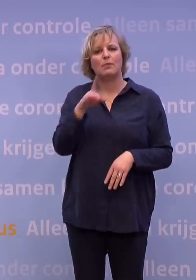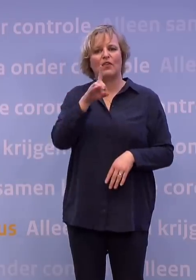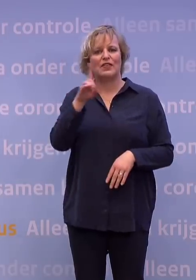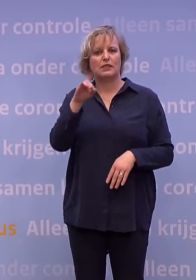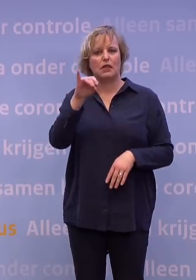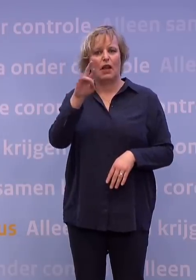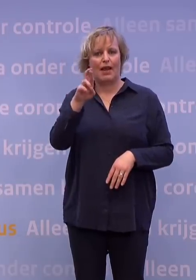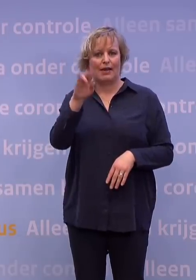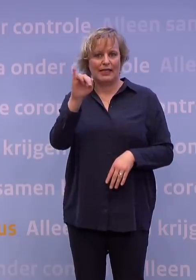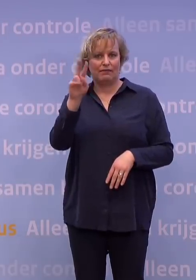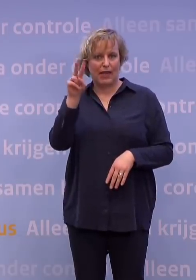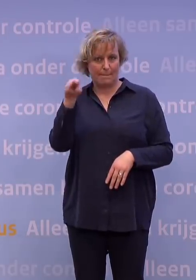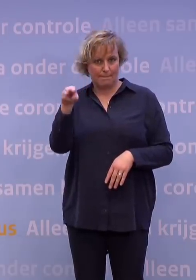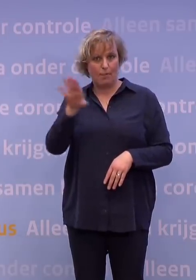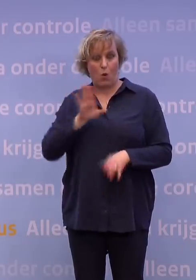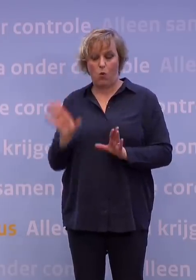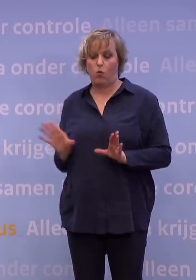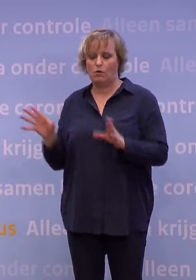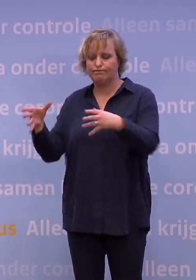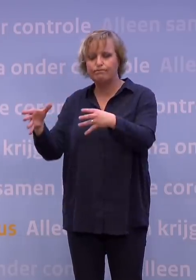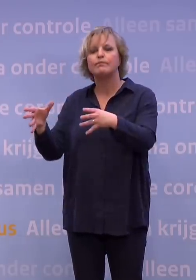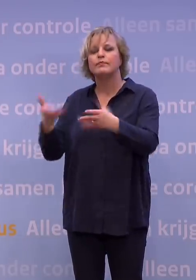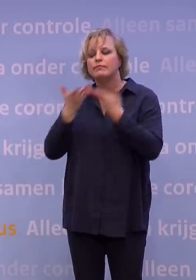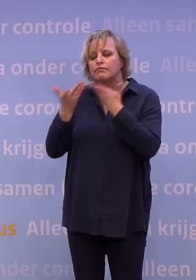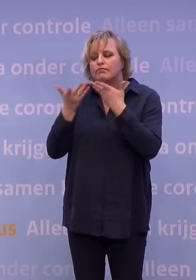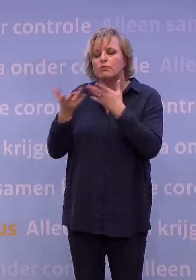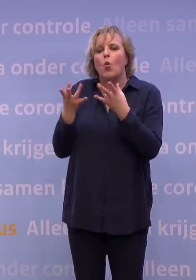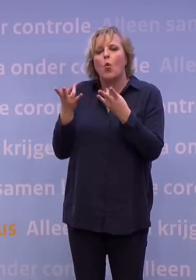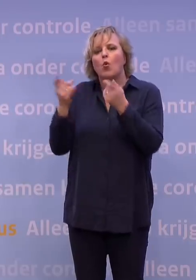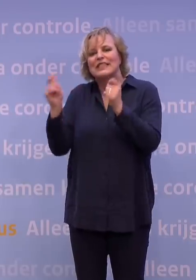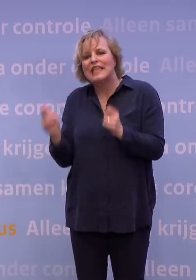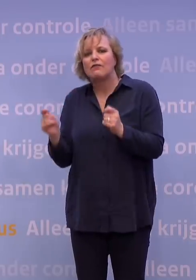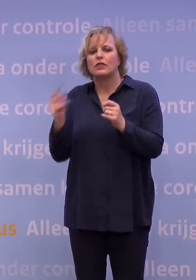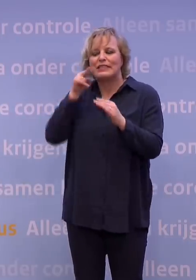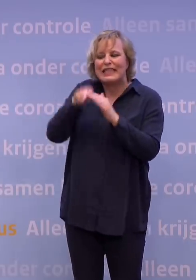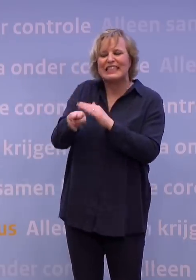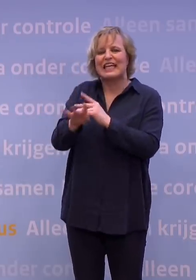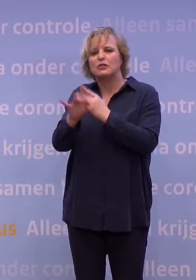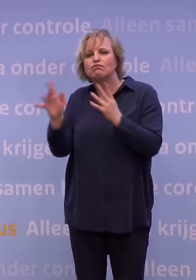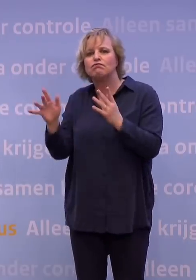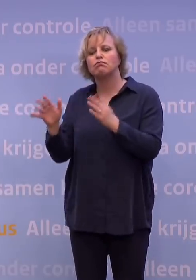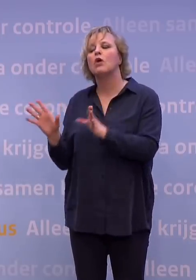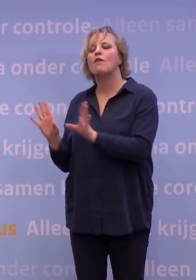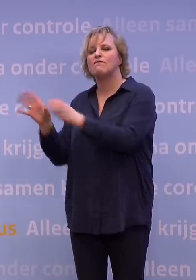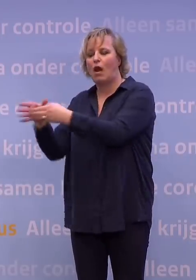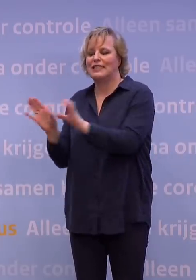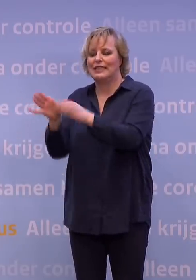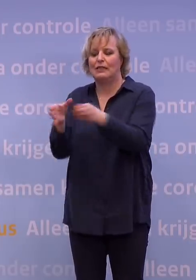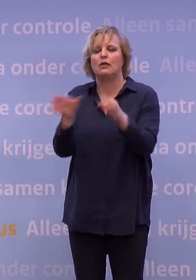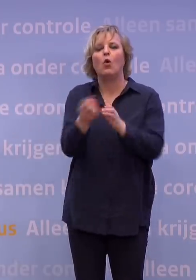die ook zal laten zien wat de inzichten zijn en de cijfers. Dus ik vermoed ook dat fracties er nog over vergaderen.